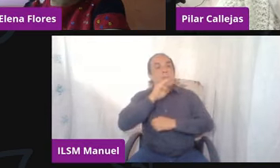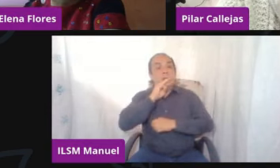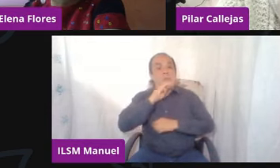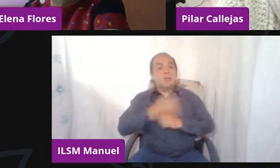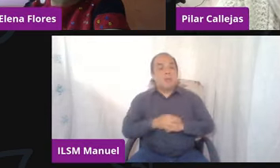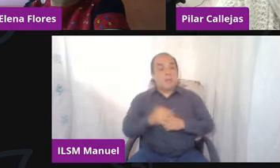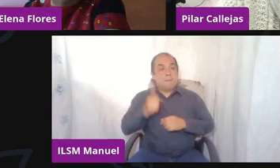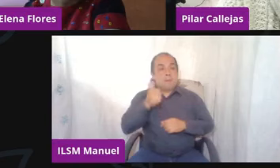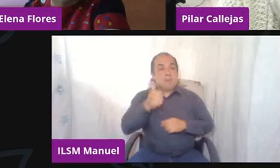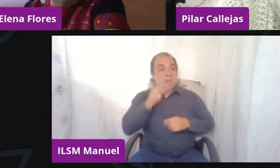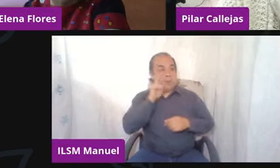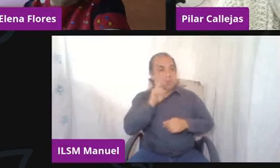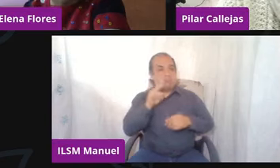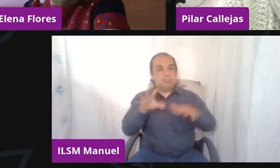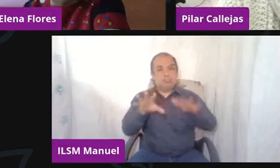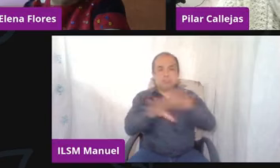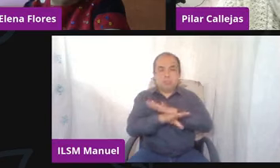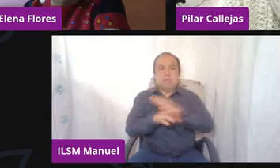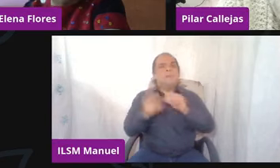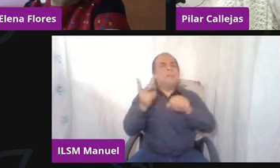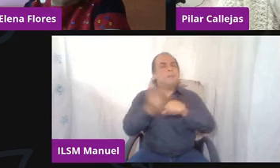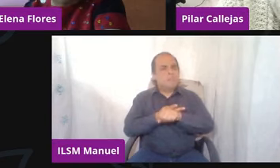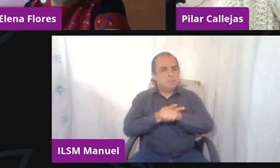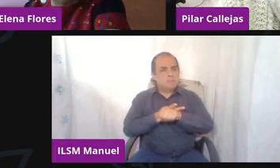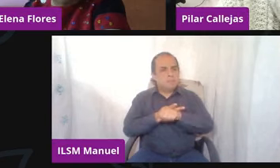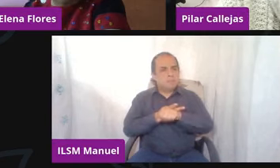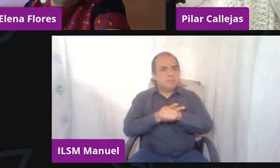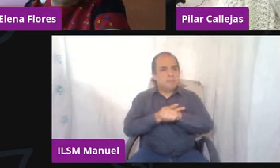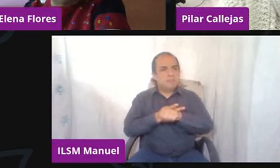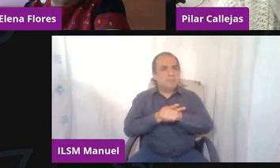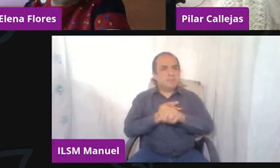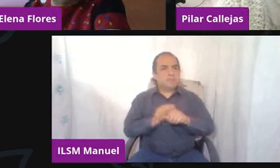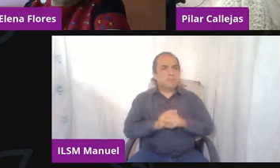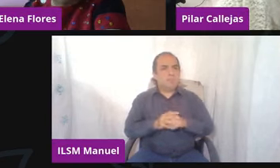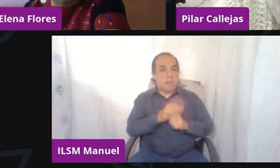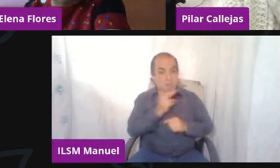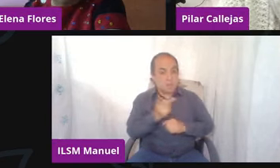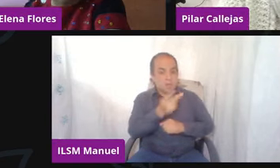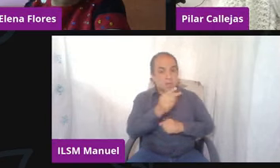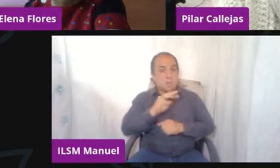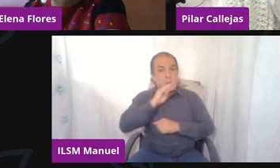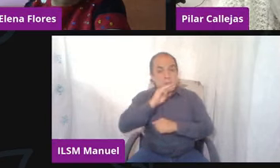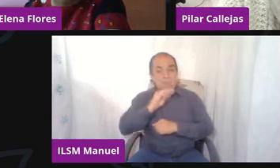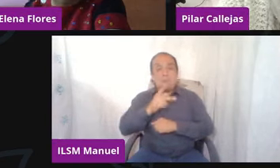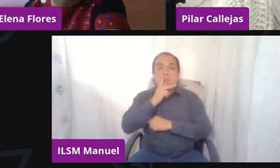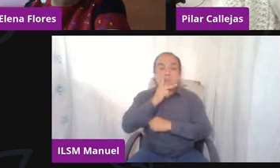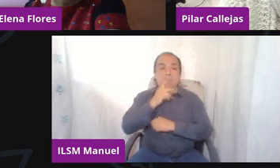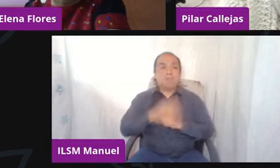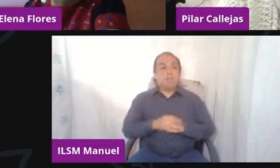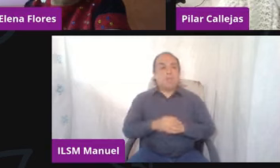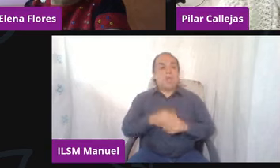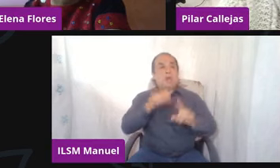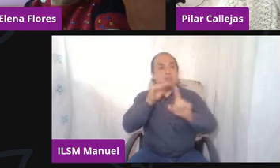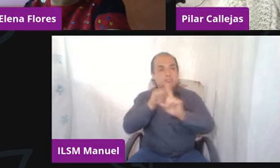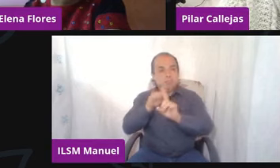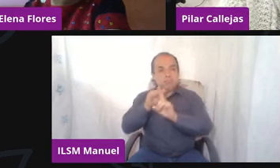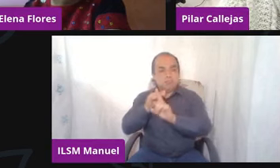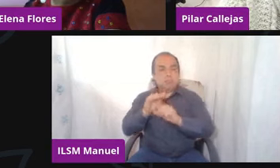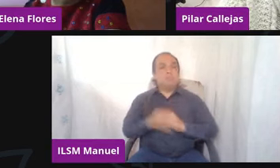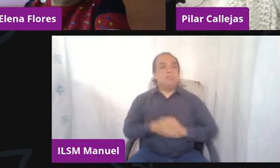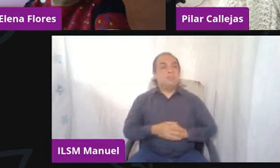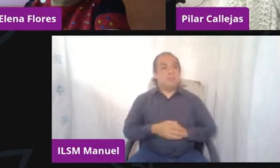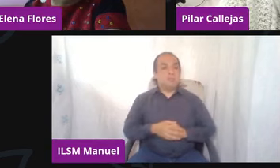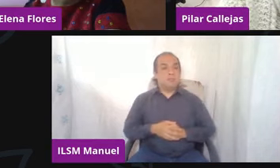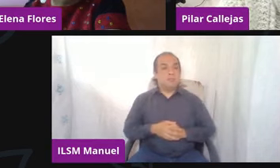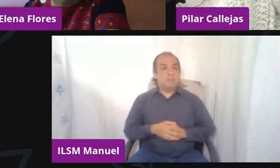observamos este cambio, qué está pasando, entrevistar, a lo mejor preguntar a mamá, papá, hicimos la persistencia, ¿no? Derivarlo